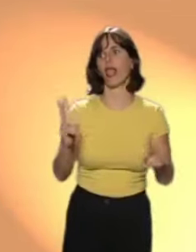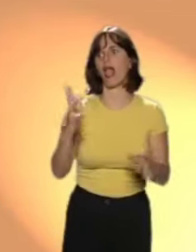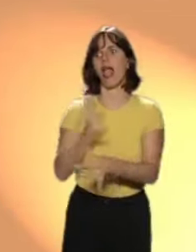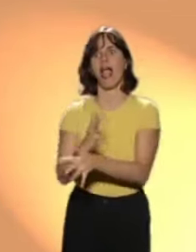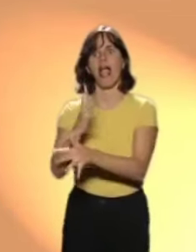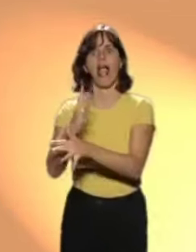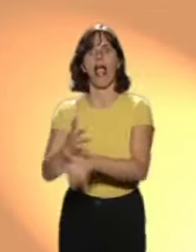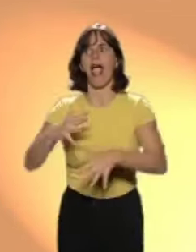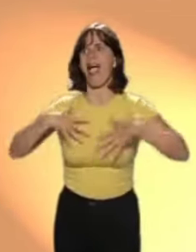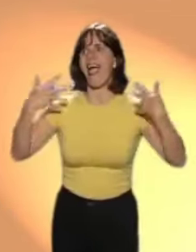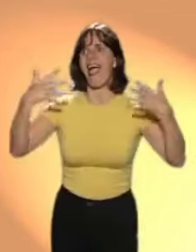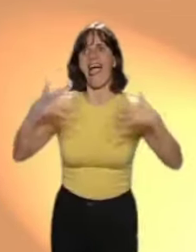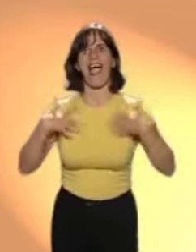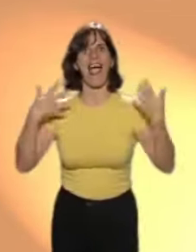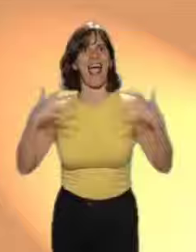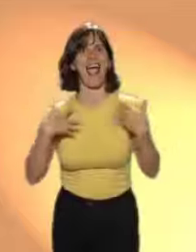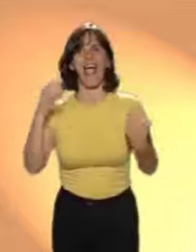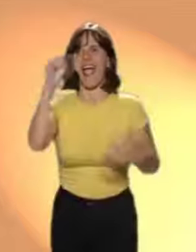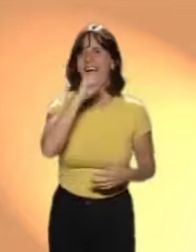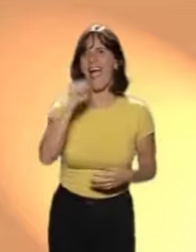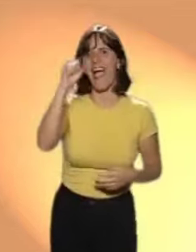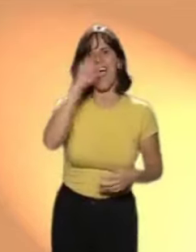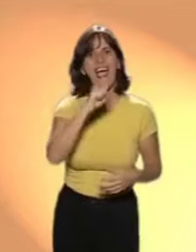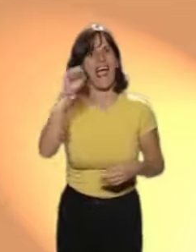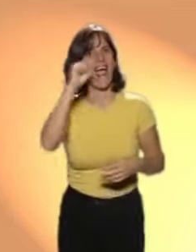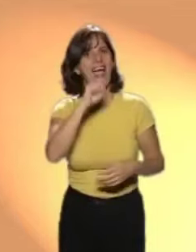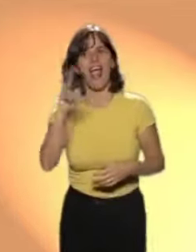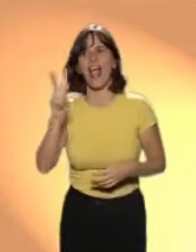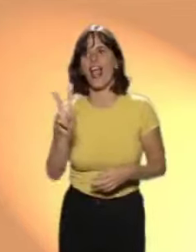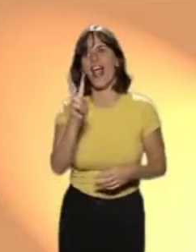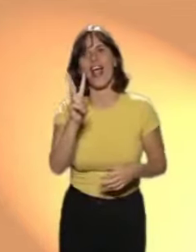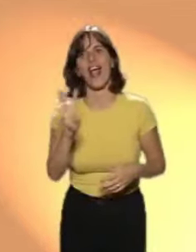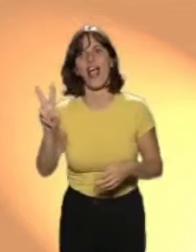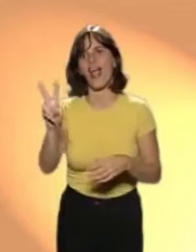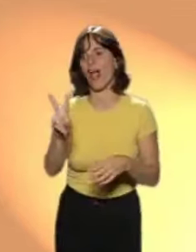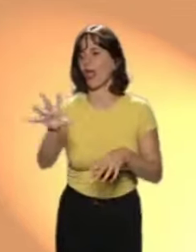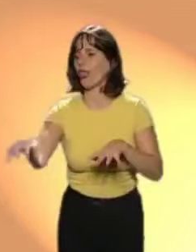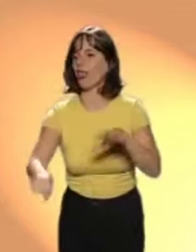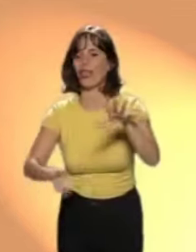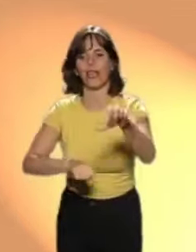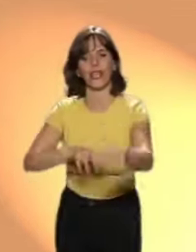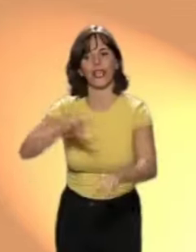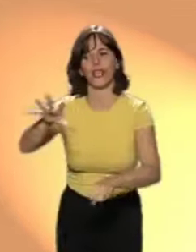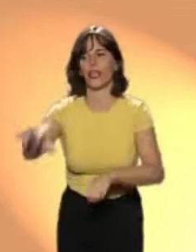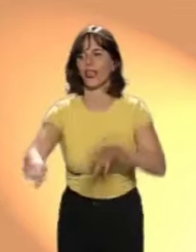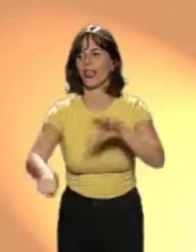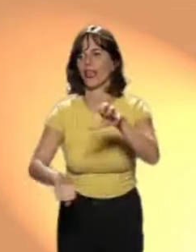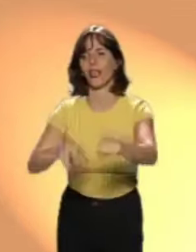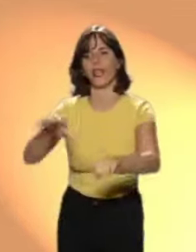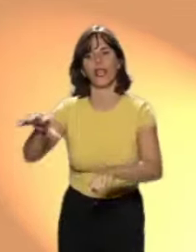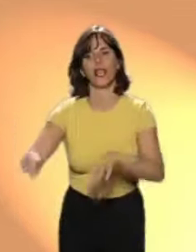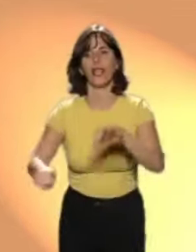jugando y se fueron apartando del camino. Estaban muy contentos, cantando, cogiendo leña.